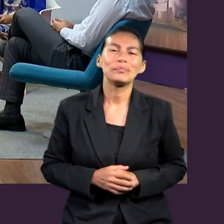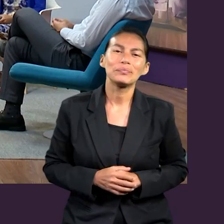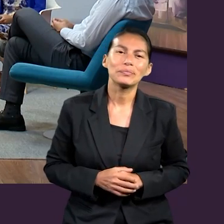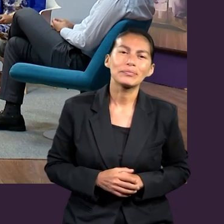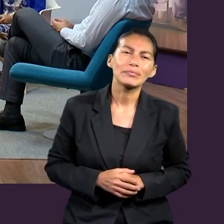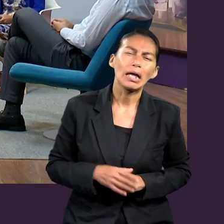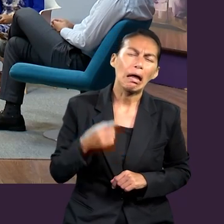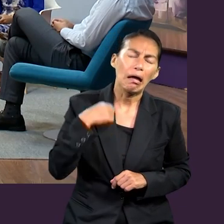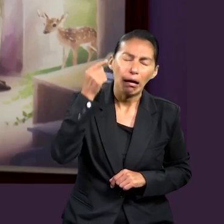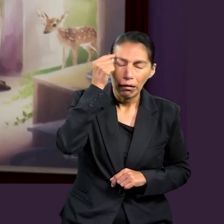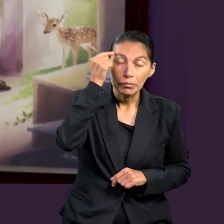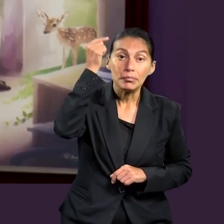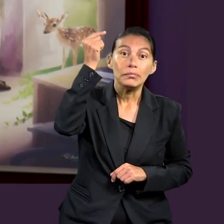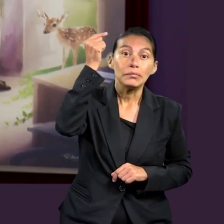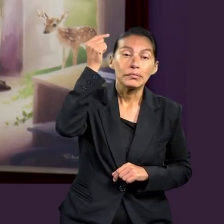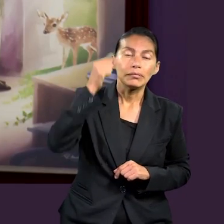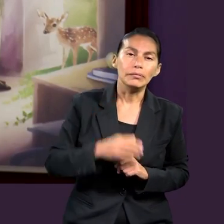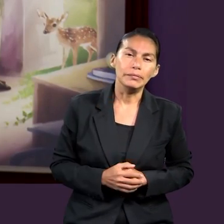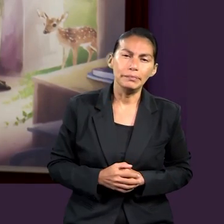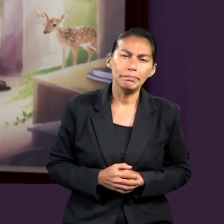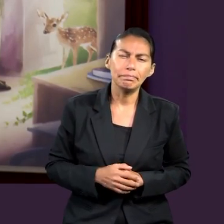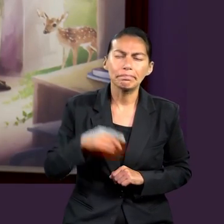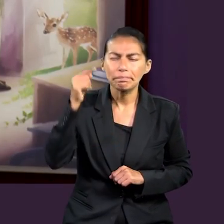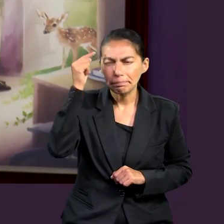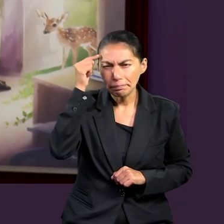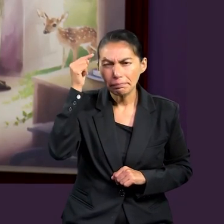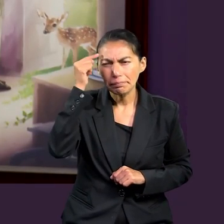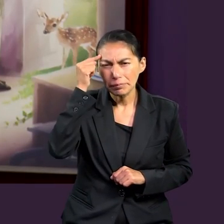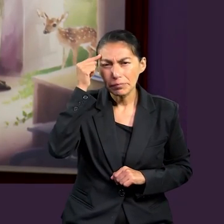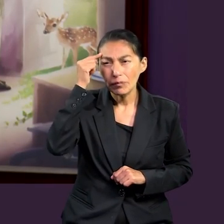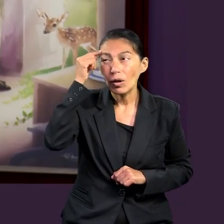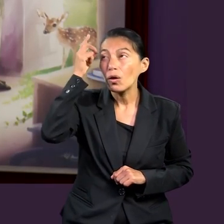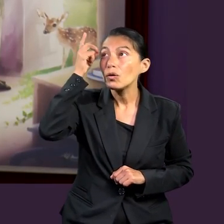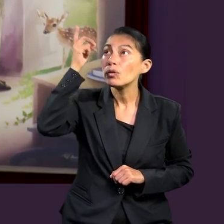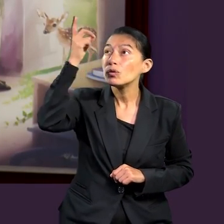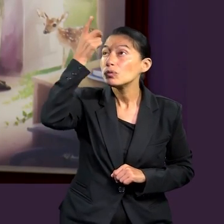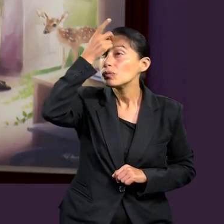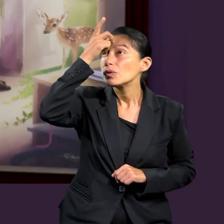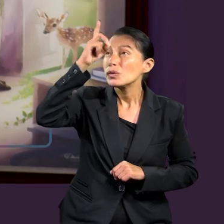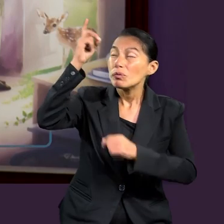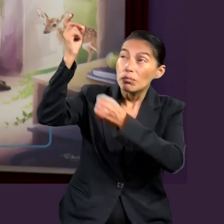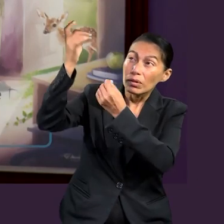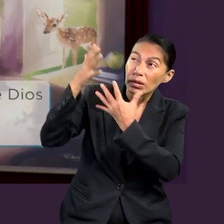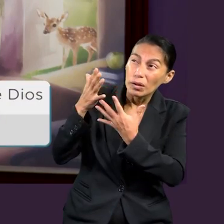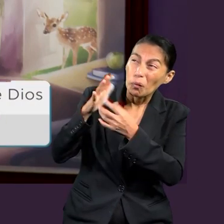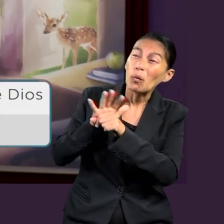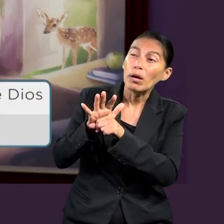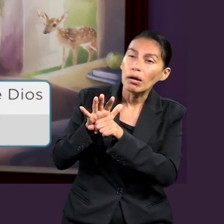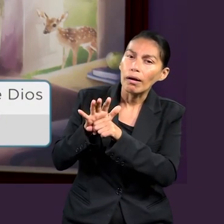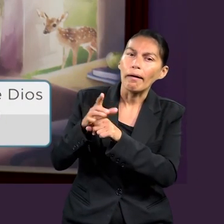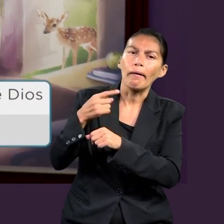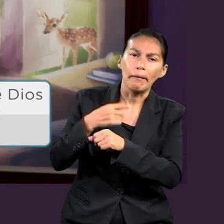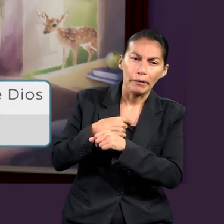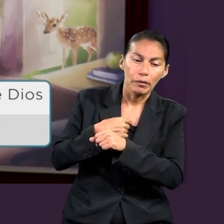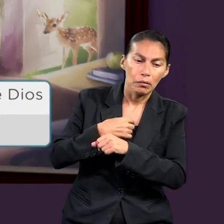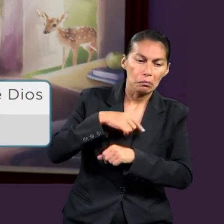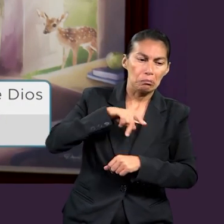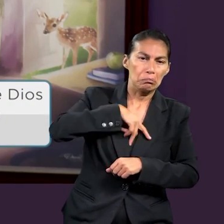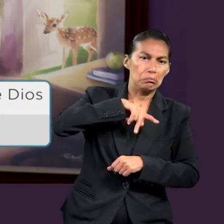Pues sí, viene a mi mente que, o sea, reflexiona en qué dones el Señor me ha dado y que debo ponerlos al